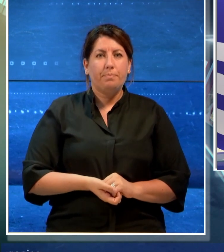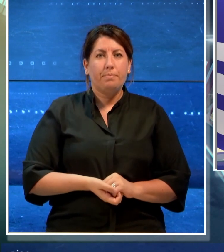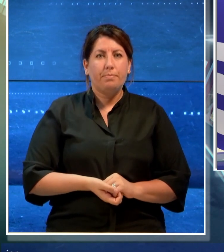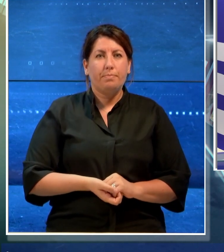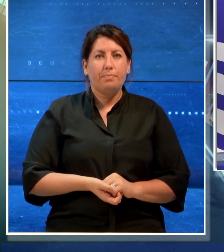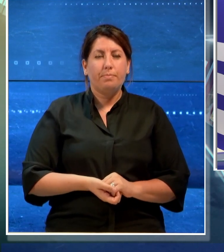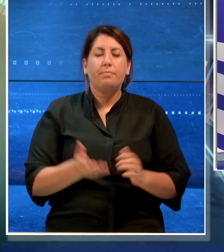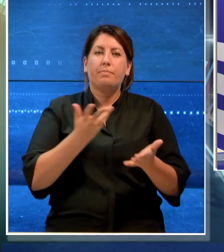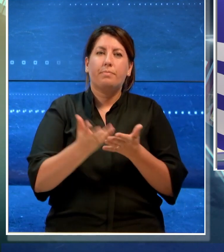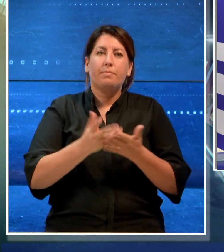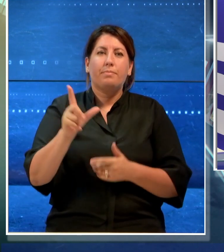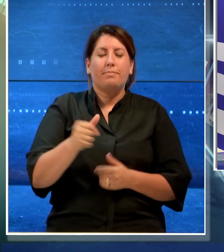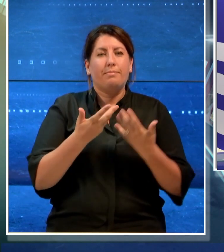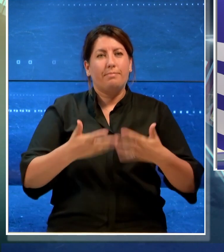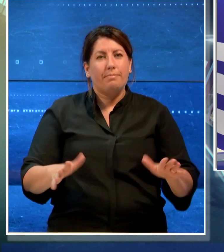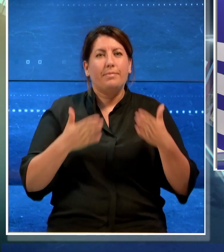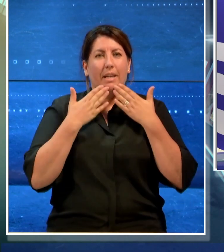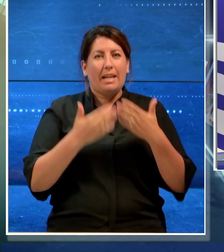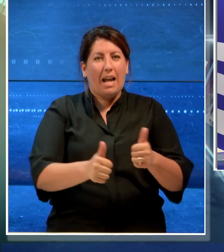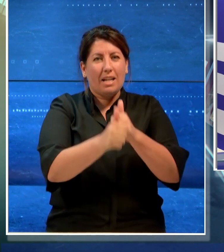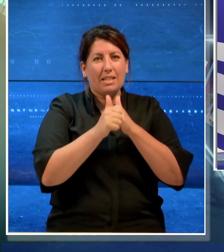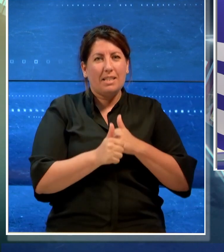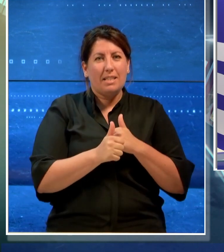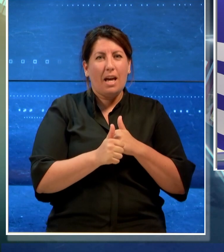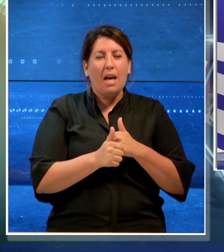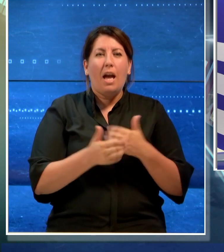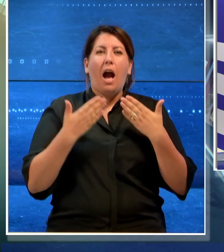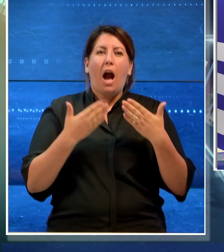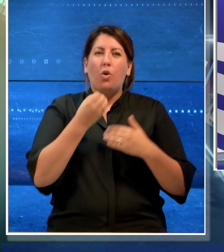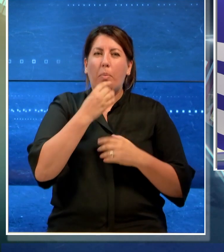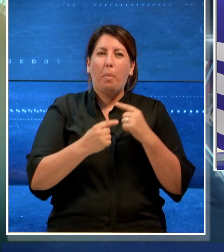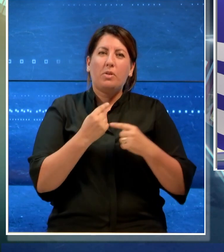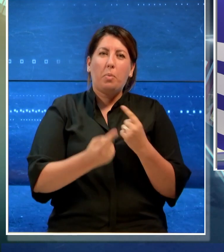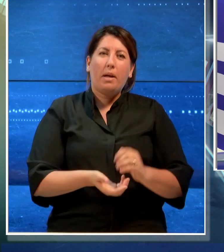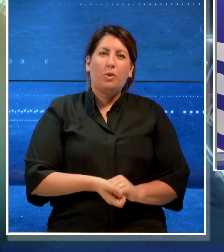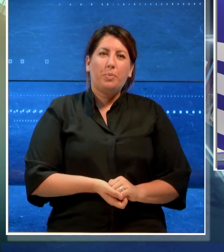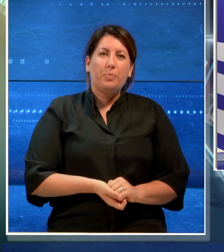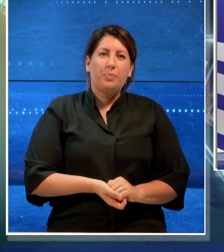E con il TGLIS è tutto, vi ringrazio per averci seguito e vi auguro un buon proseguimento.